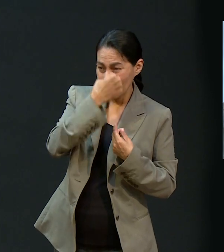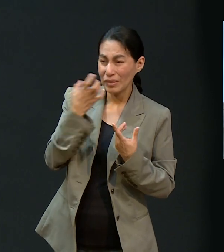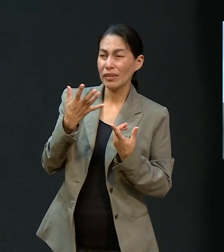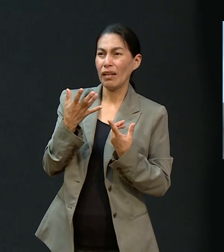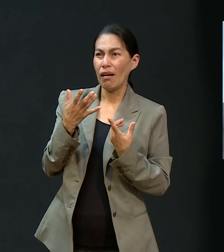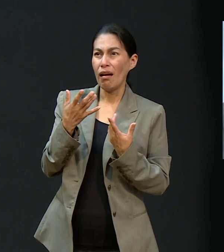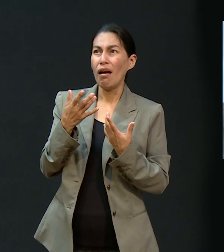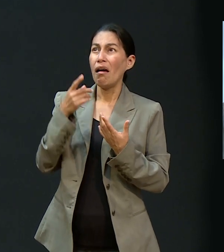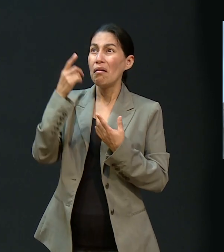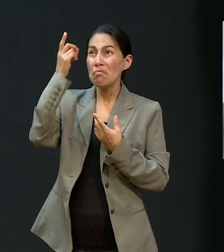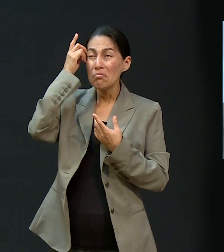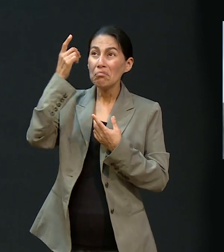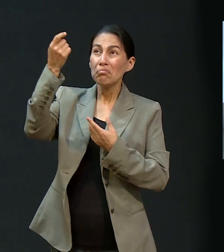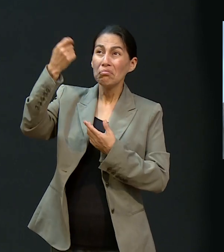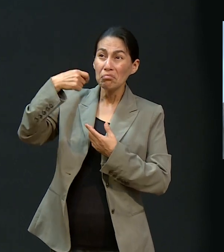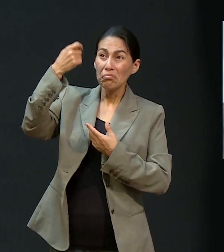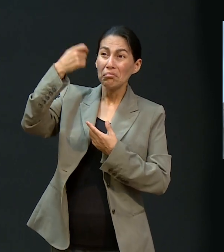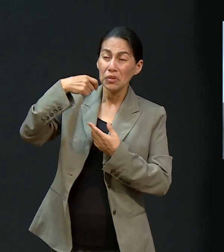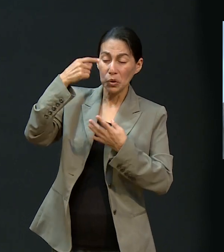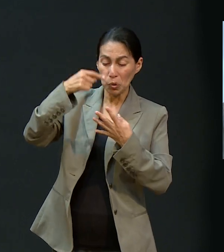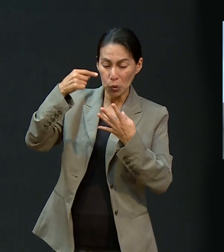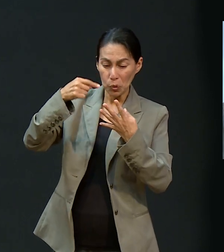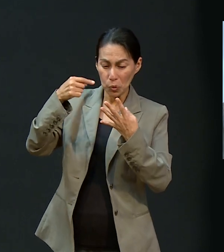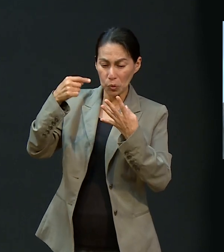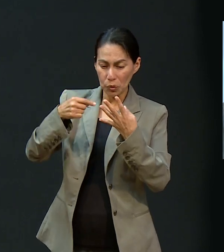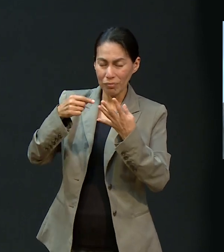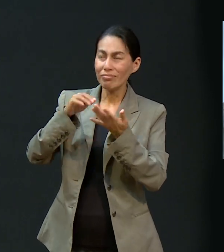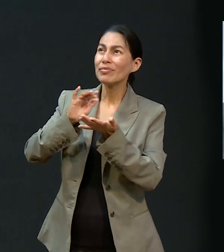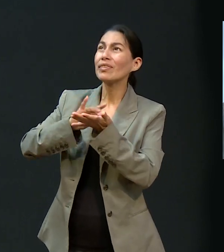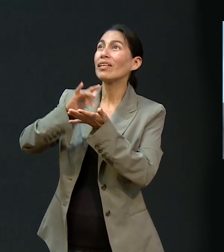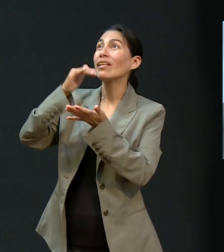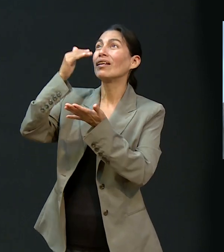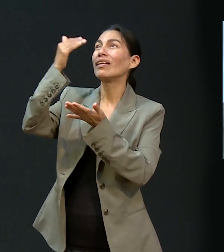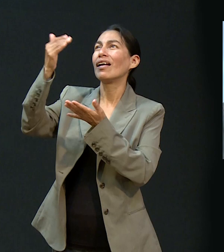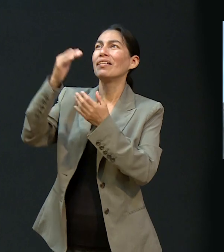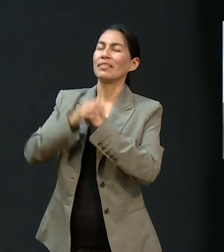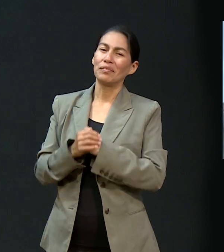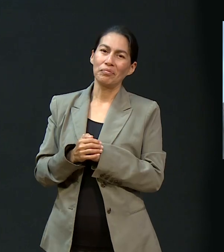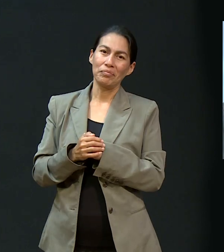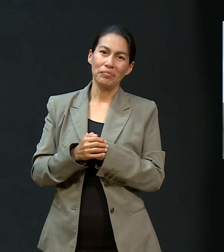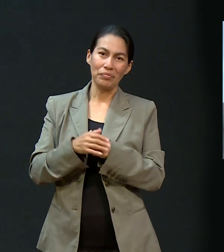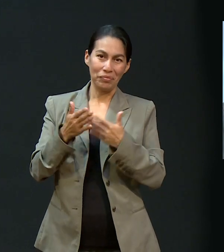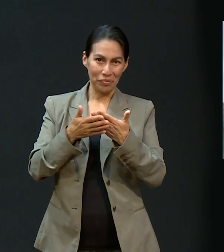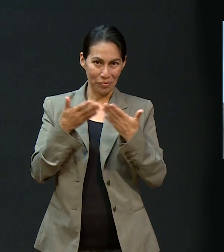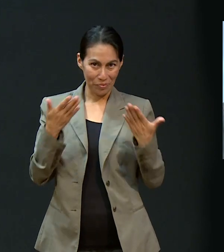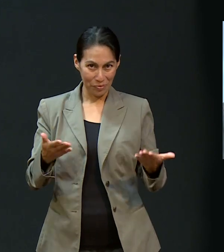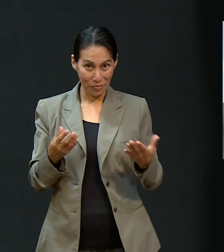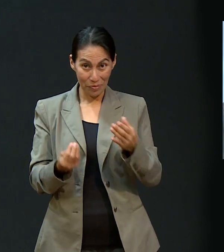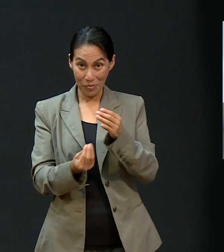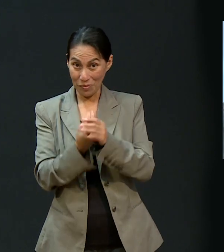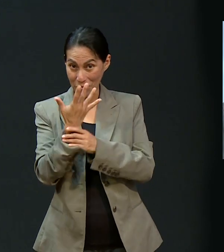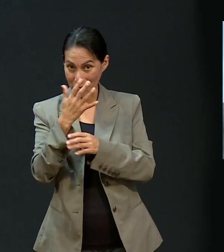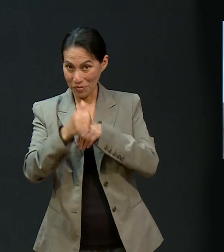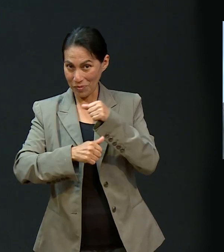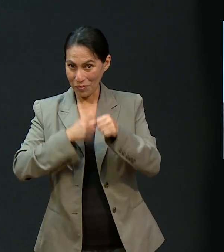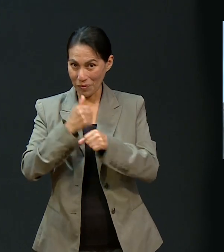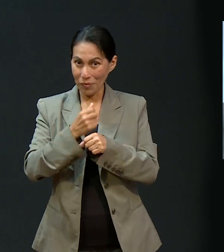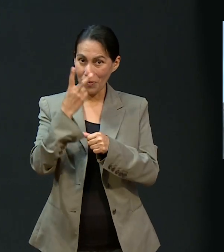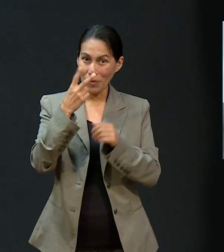Alaba a Dios. Y ahora encara con optimismo el 2023, porque Él no te